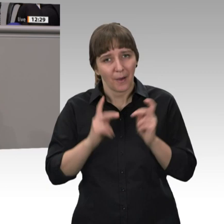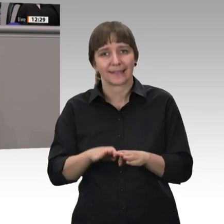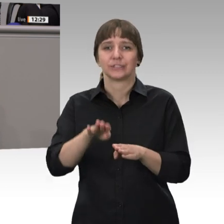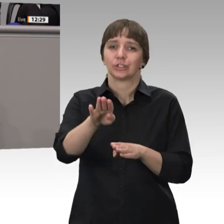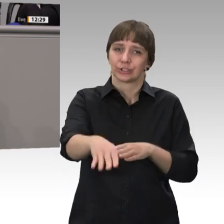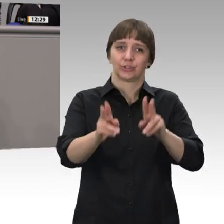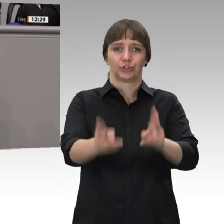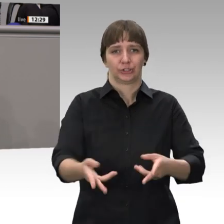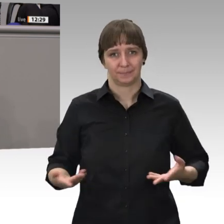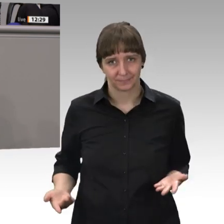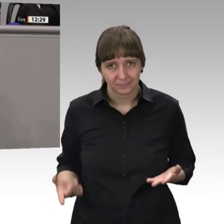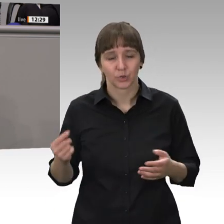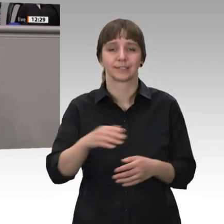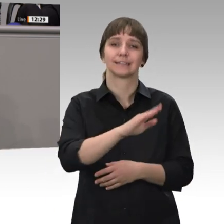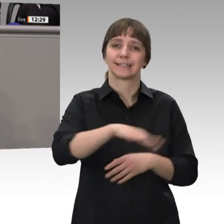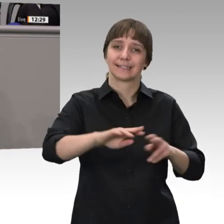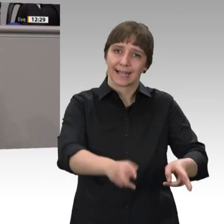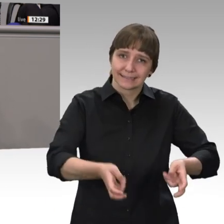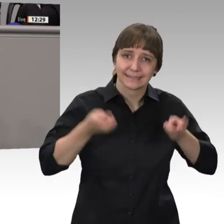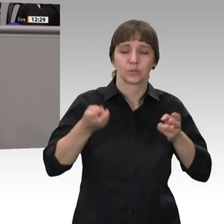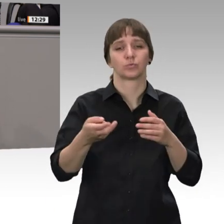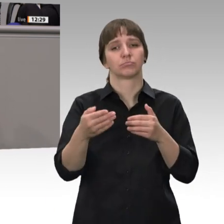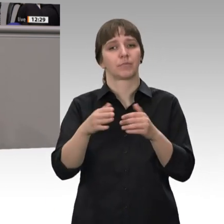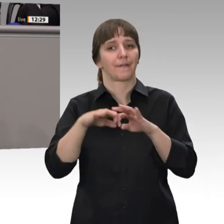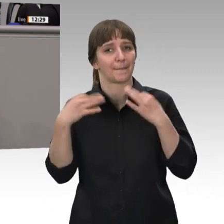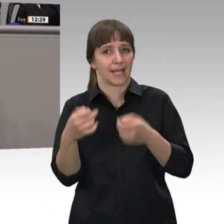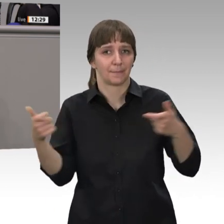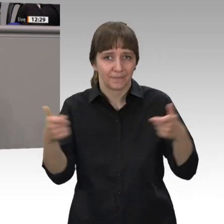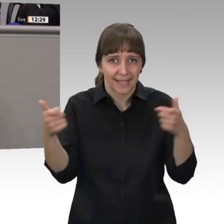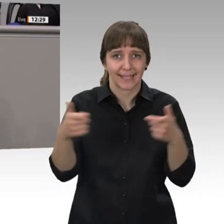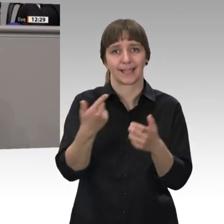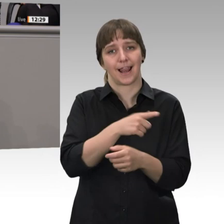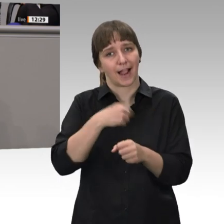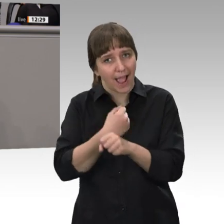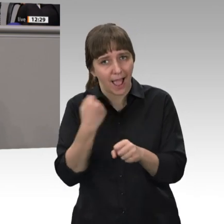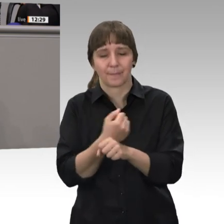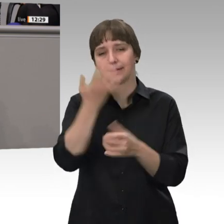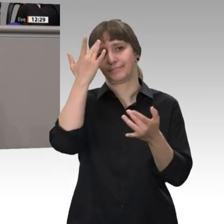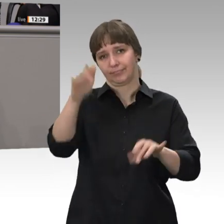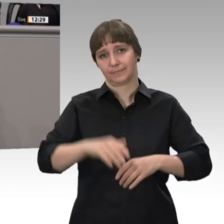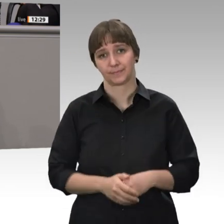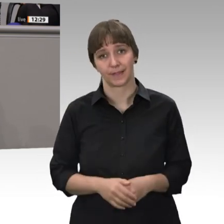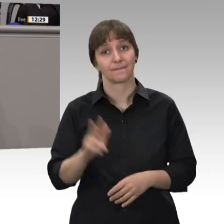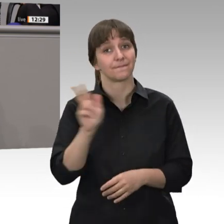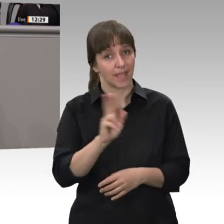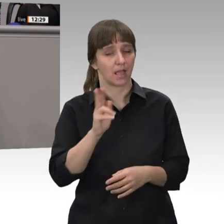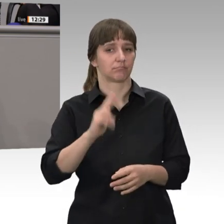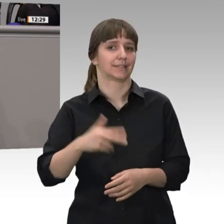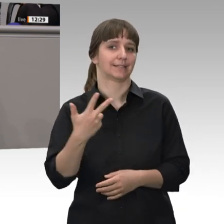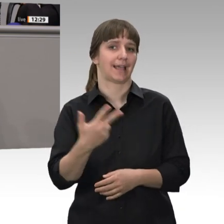Arbeiten, Kindererziehung und Pflege von Angehörigen anerkannt. Wer 33 Jahre Grundrentezeiten nachweisen kann, wird eine